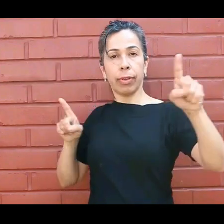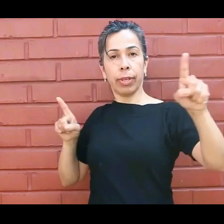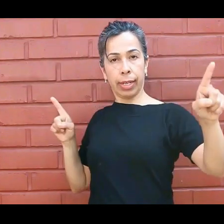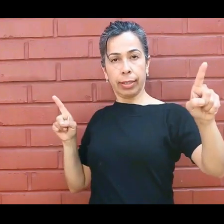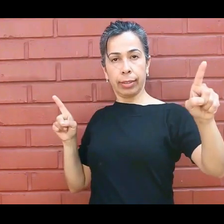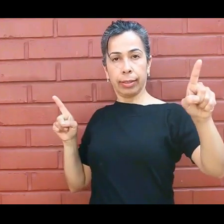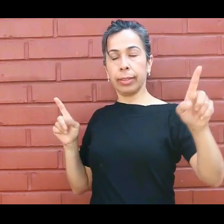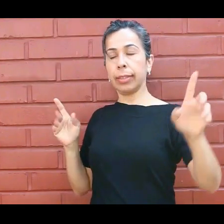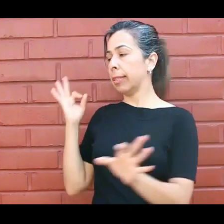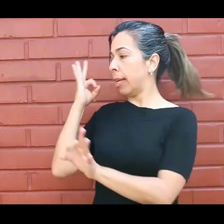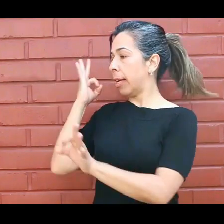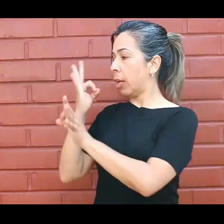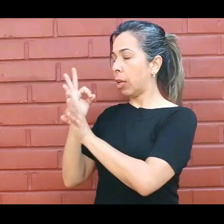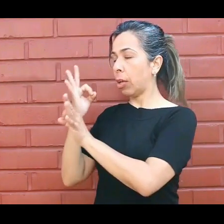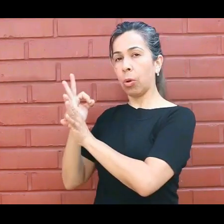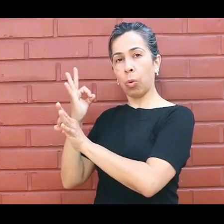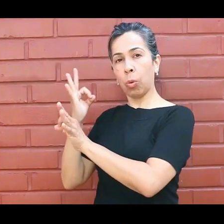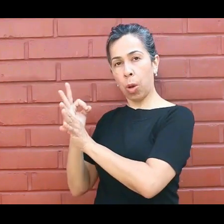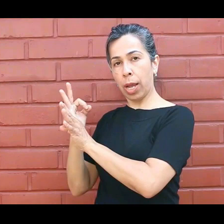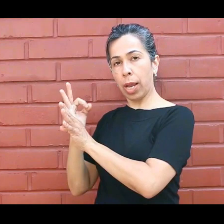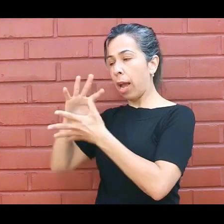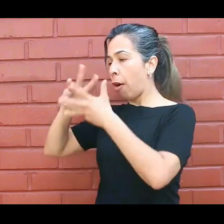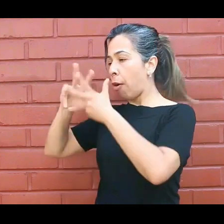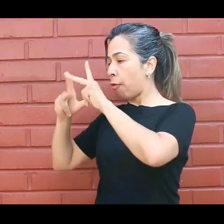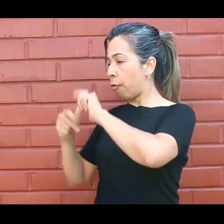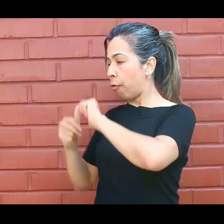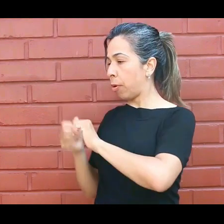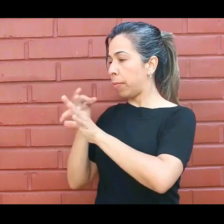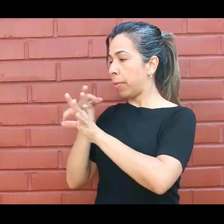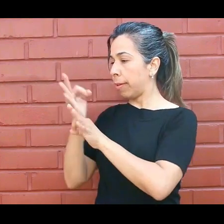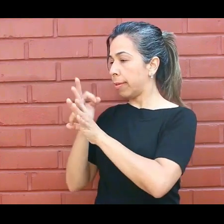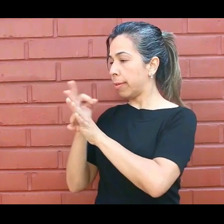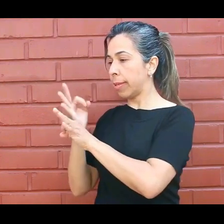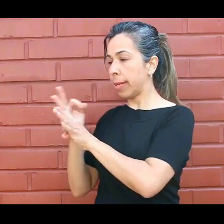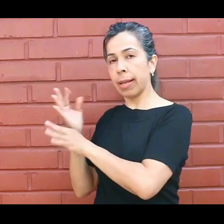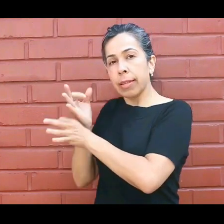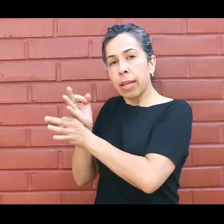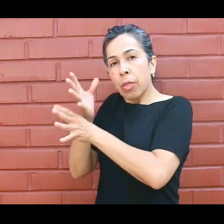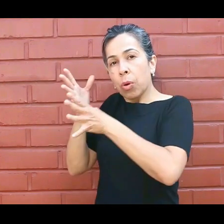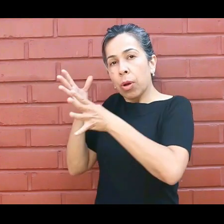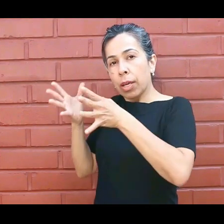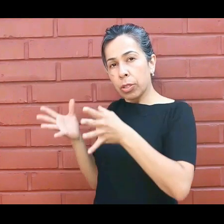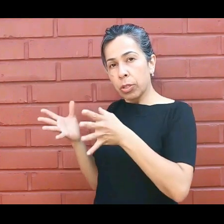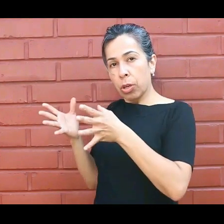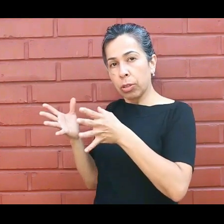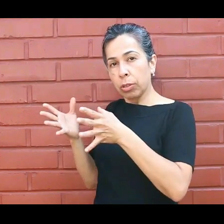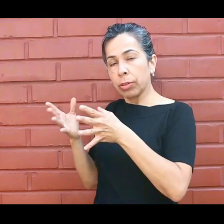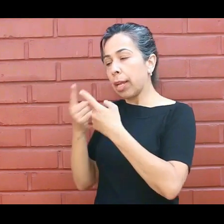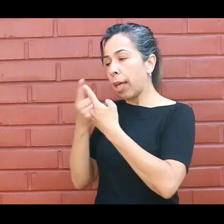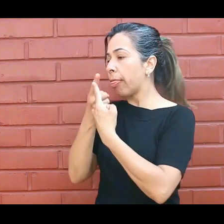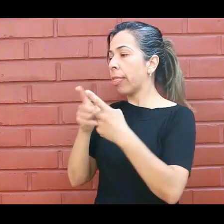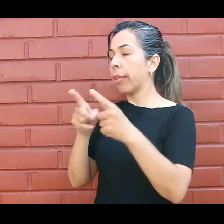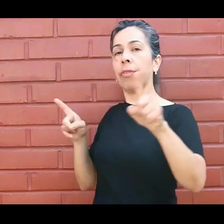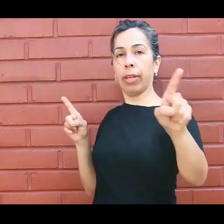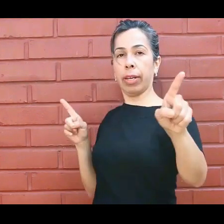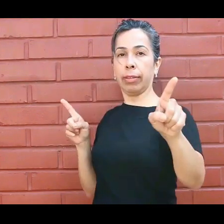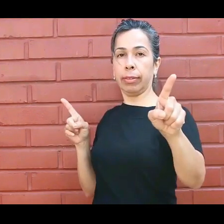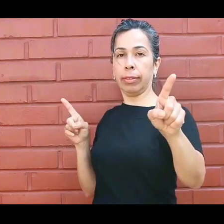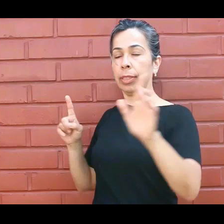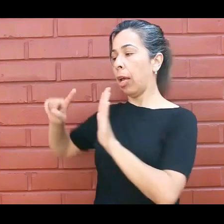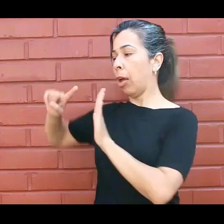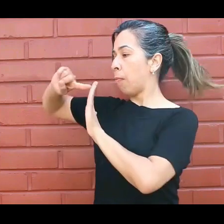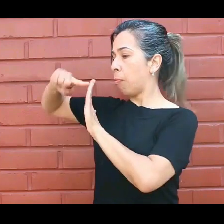modifican los usos y costumbres, que modifican las tradiciones históricas de